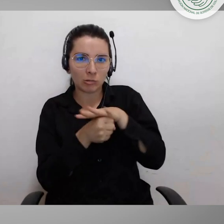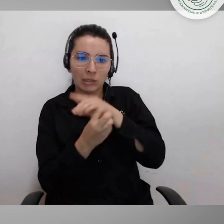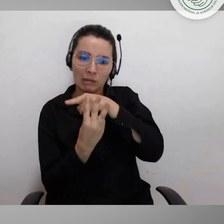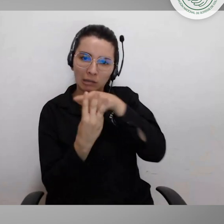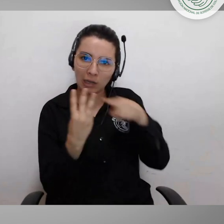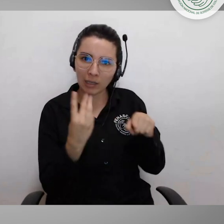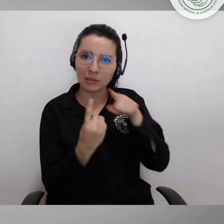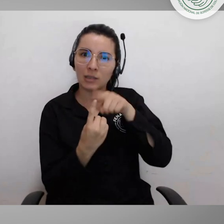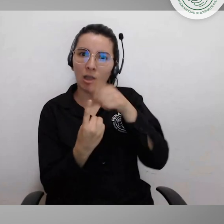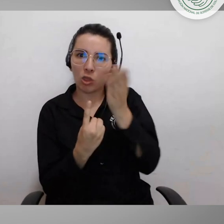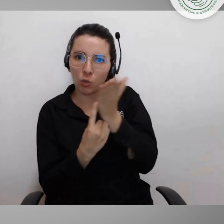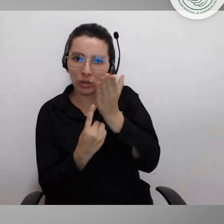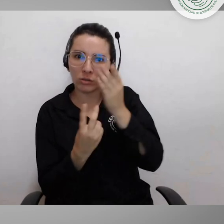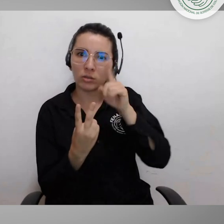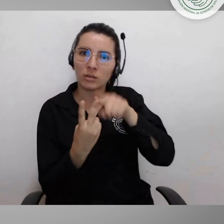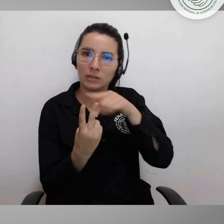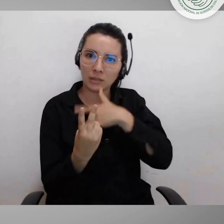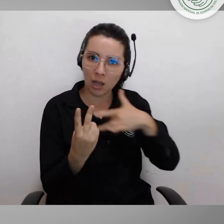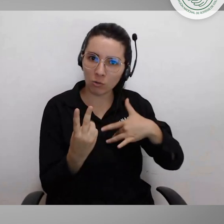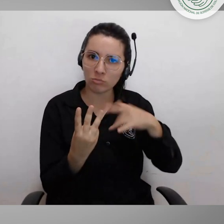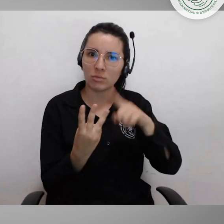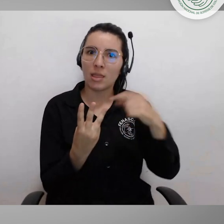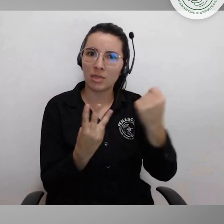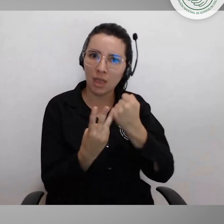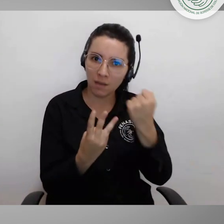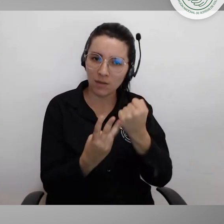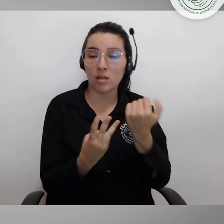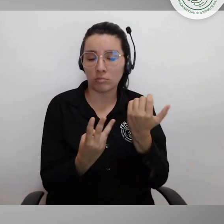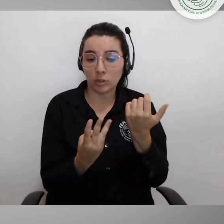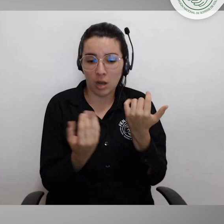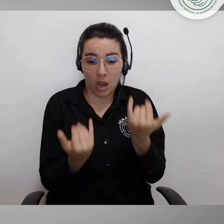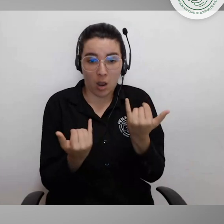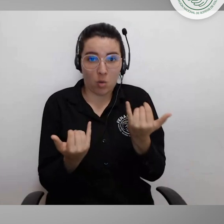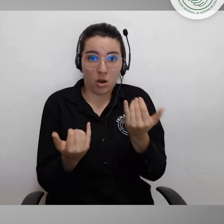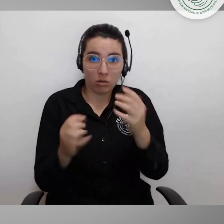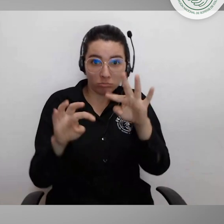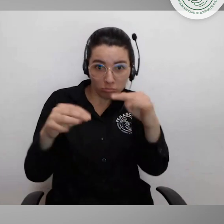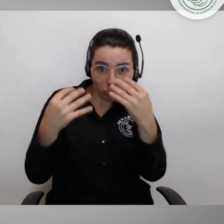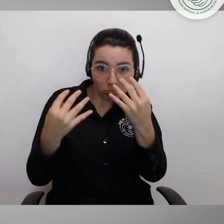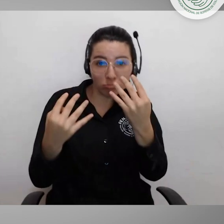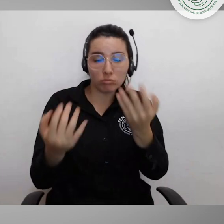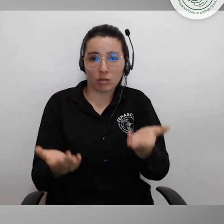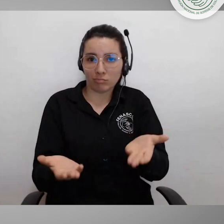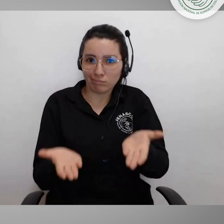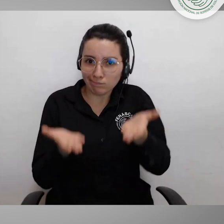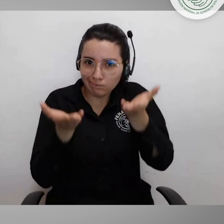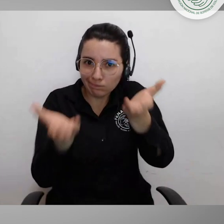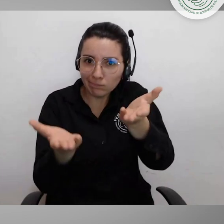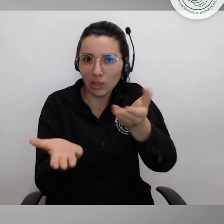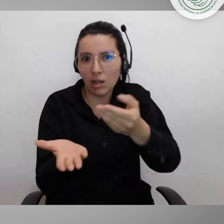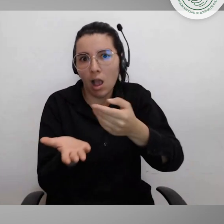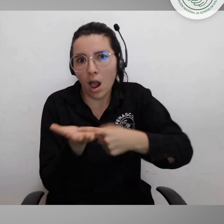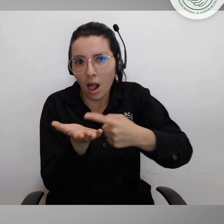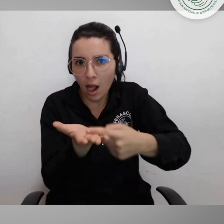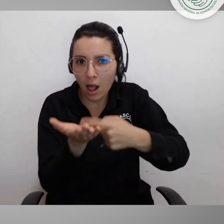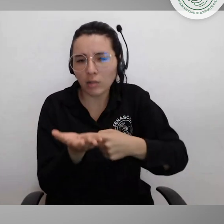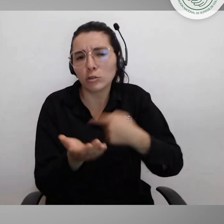que hemos estado ya discutiendo, que por supuesto se colocan sobre la mesa. Sé que tenemos que hacer